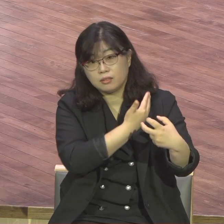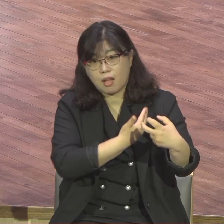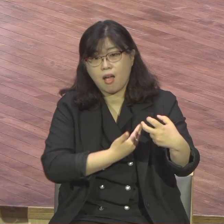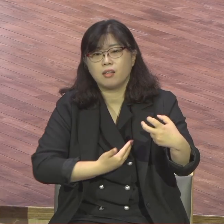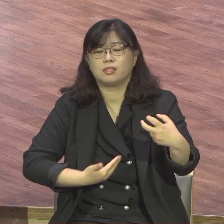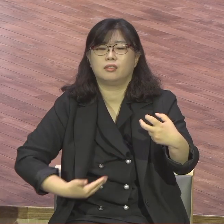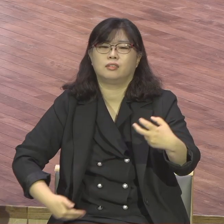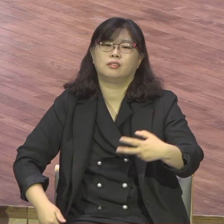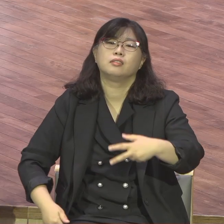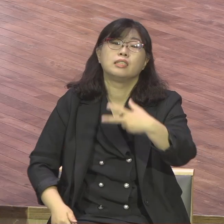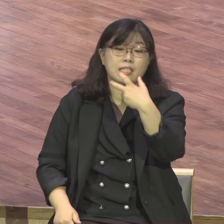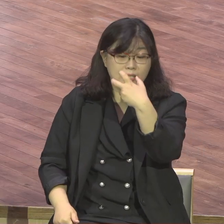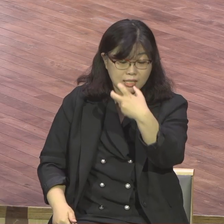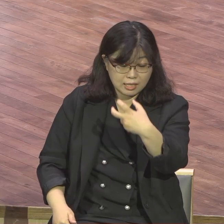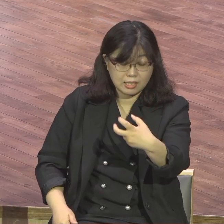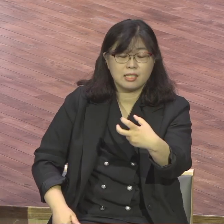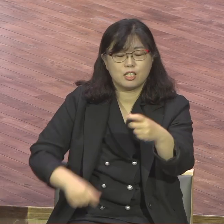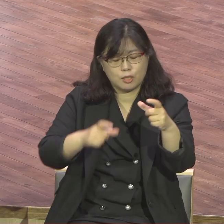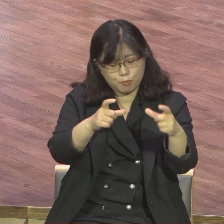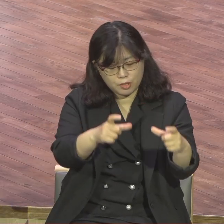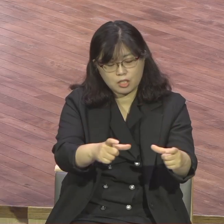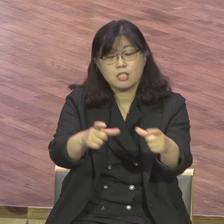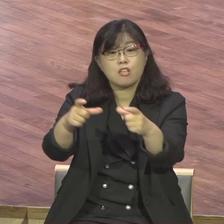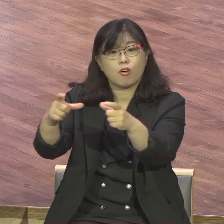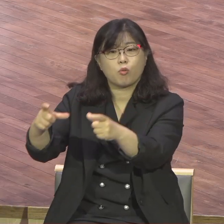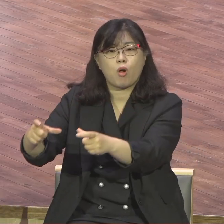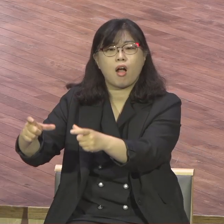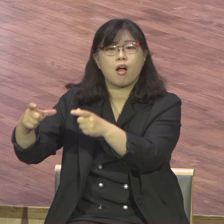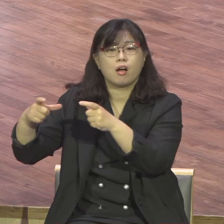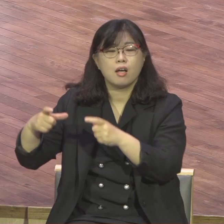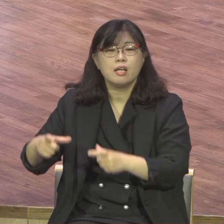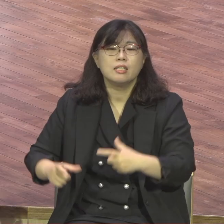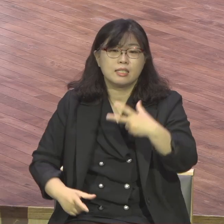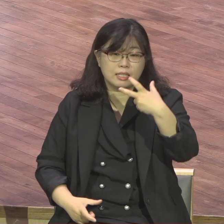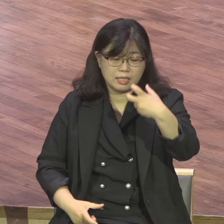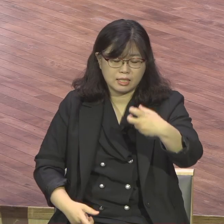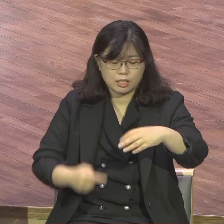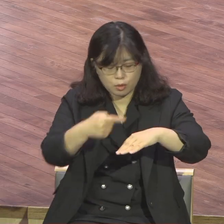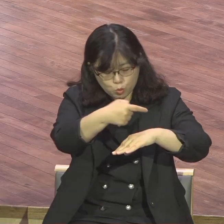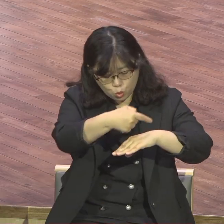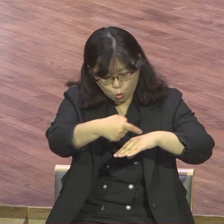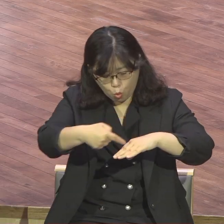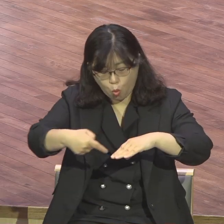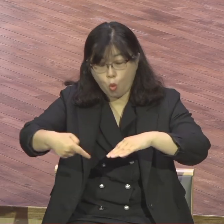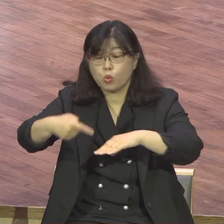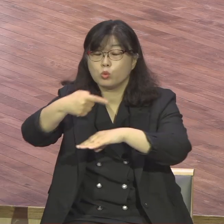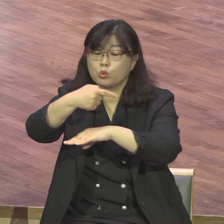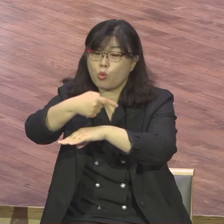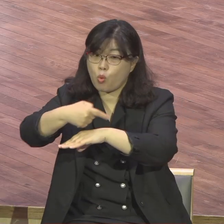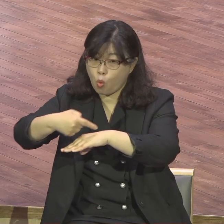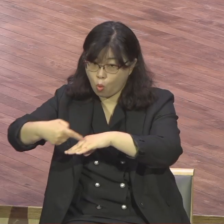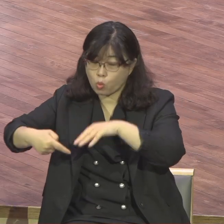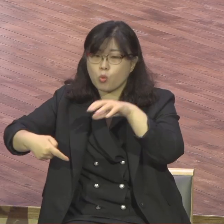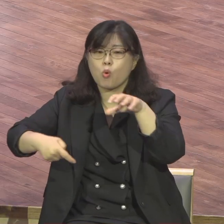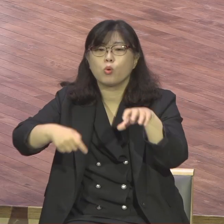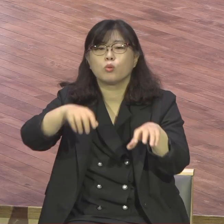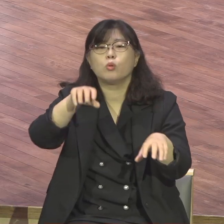제자들 지신 지역과 지신 종종 종종